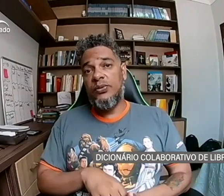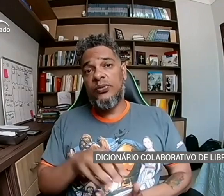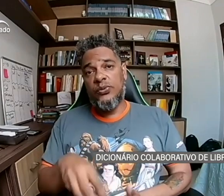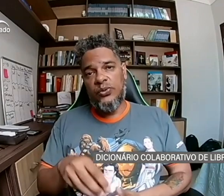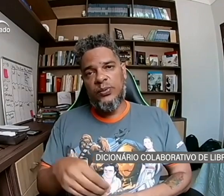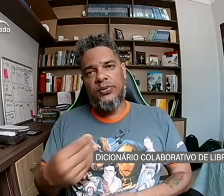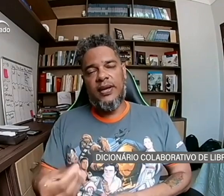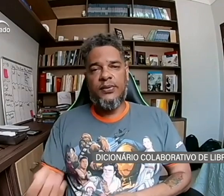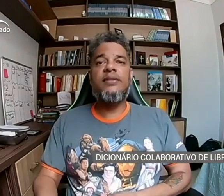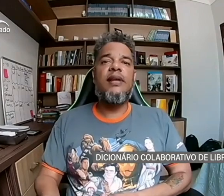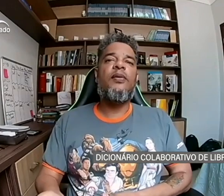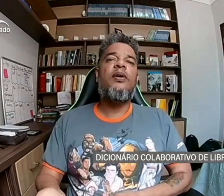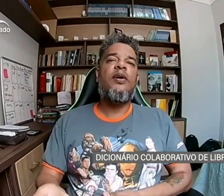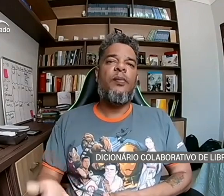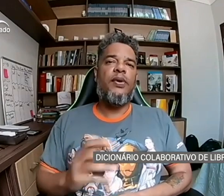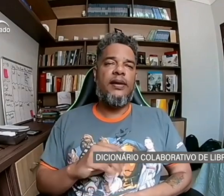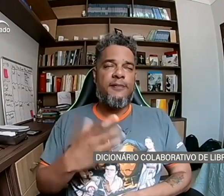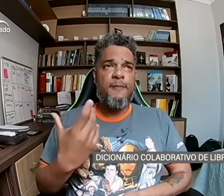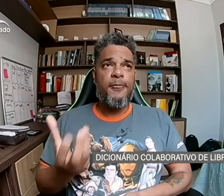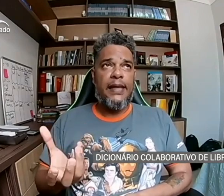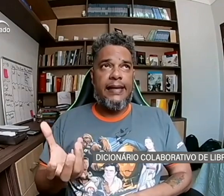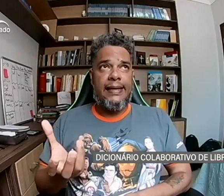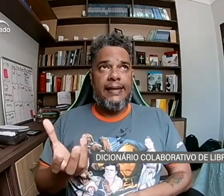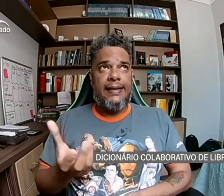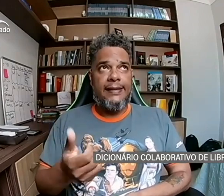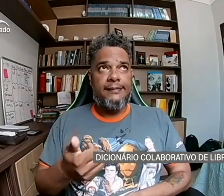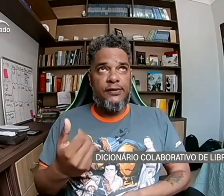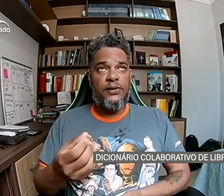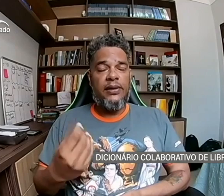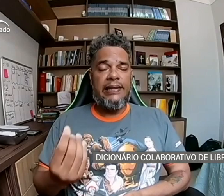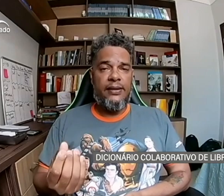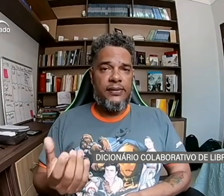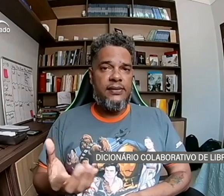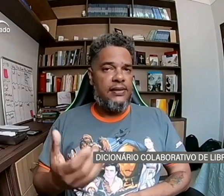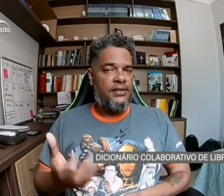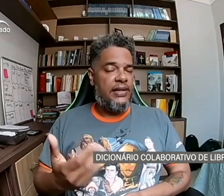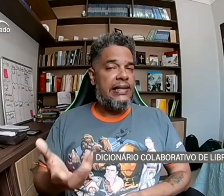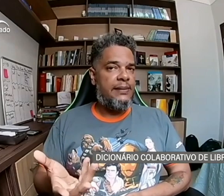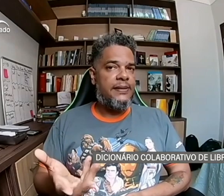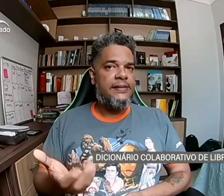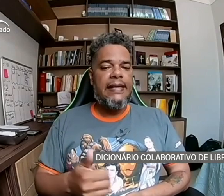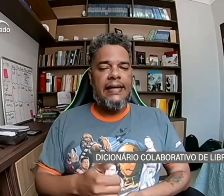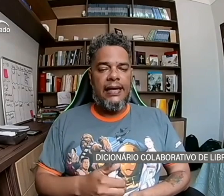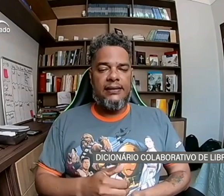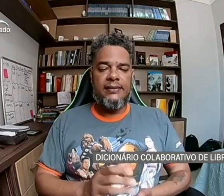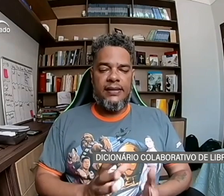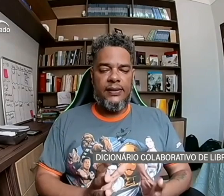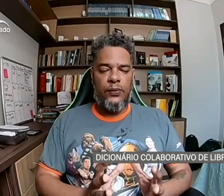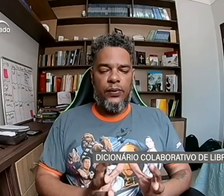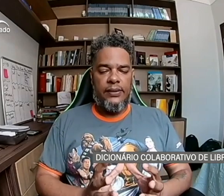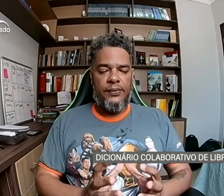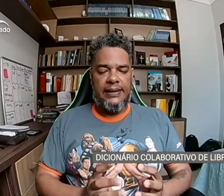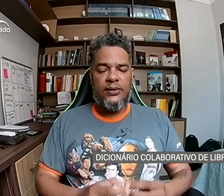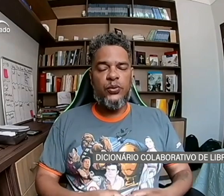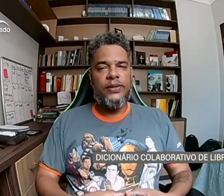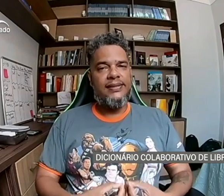surdo buscar o sinal. Porque, devido à língua de sinais, né? A Libras, ela ter uma natureza